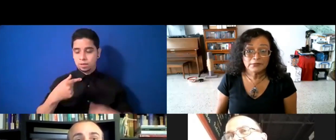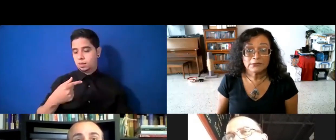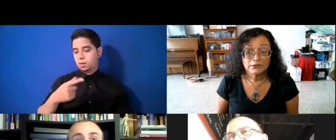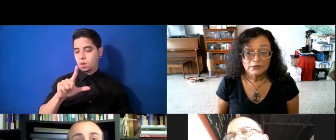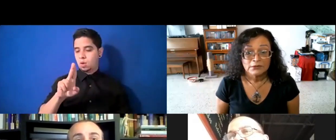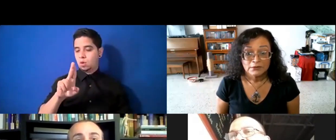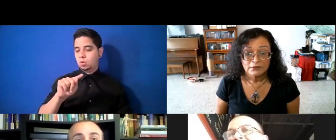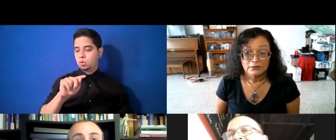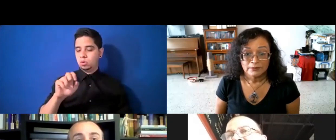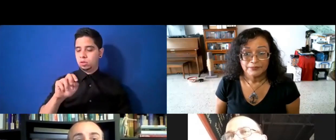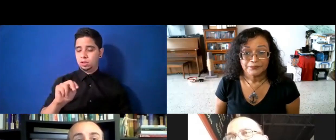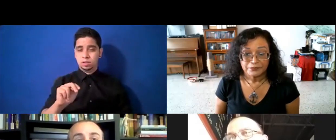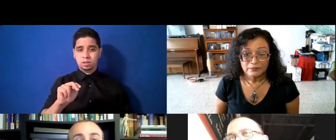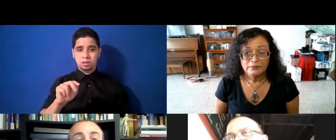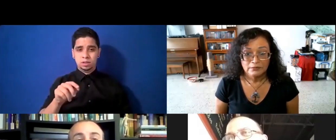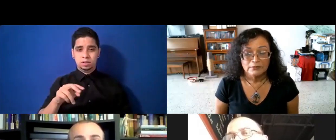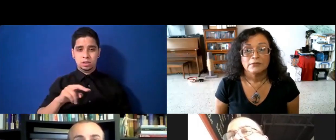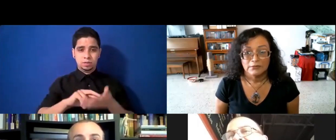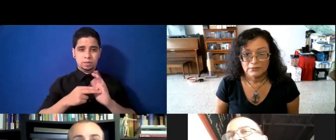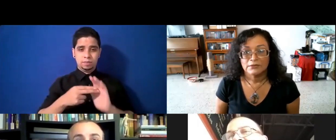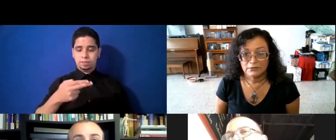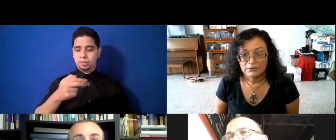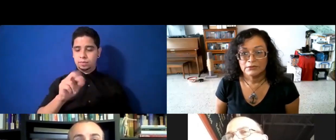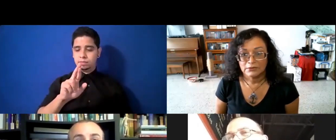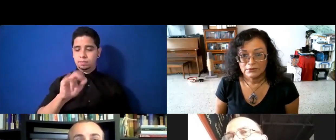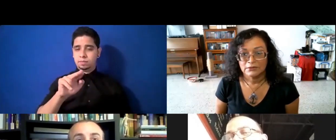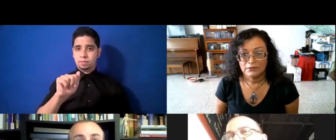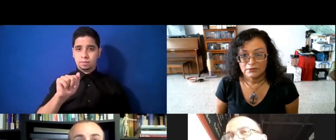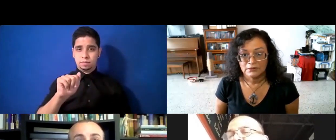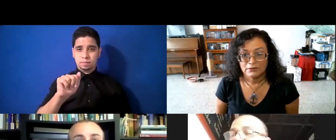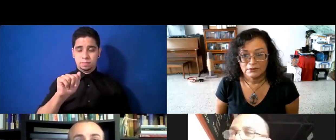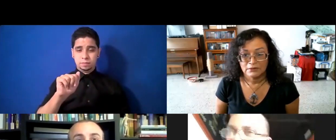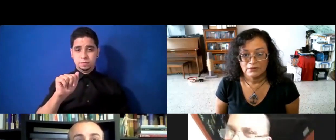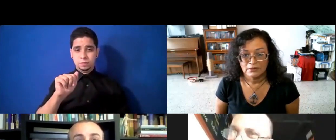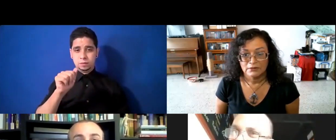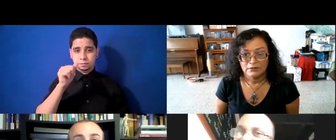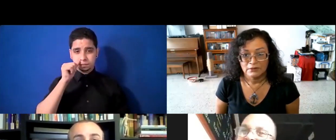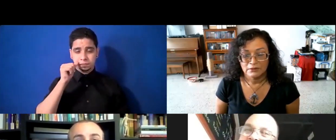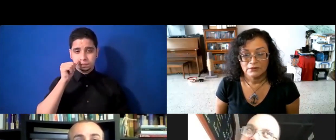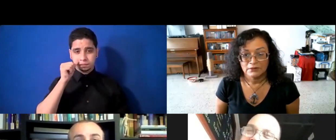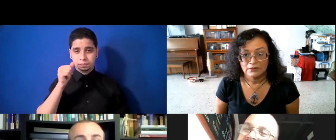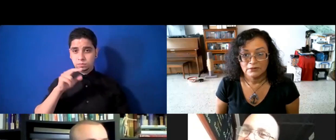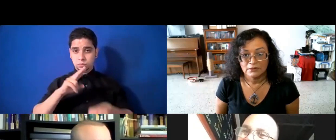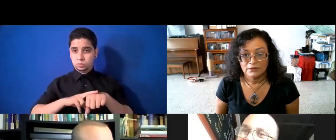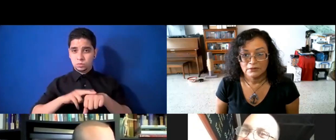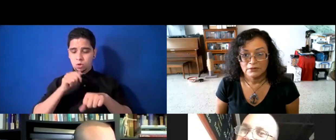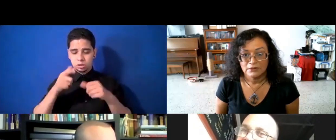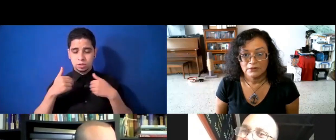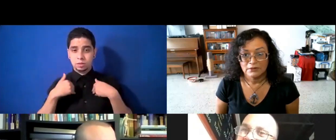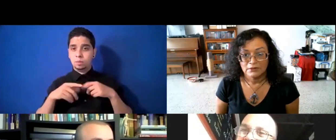no tiene la harina, de la masa regular, por otro lado, tengo que sí también mencionar,